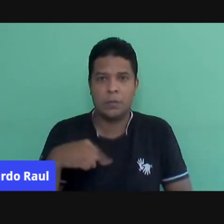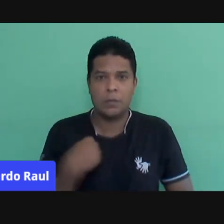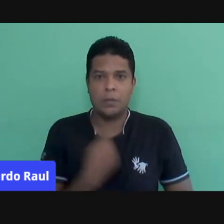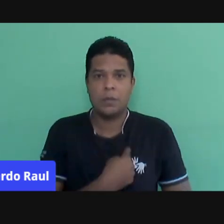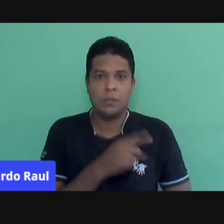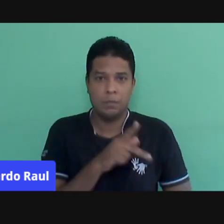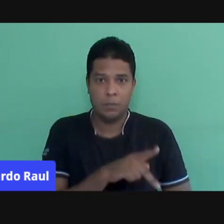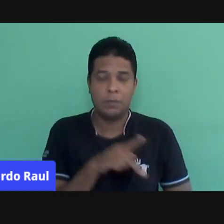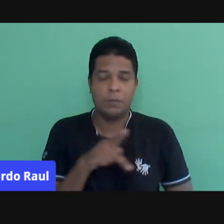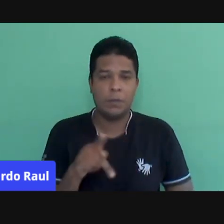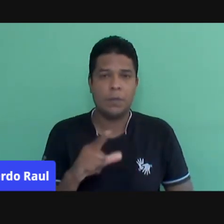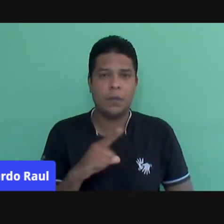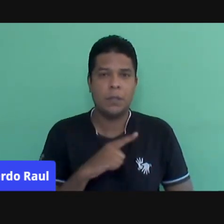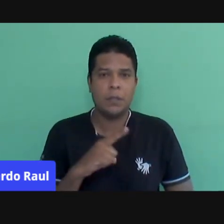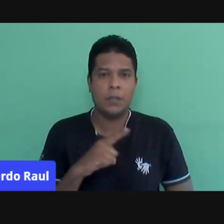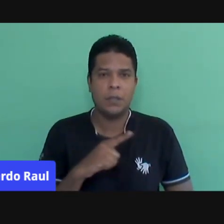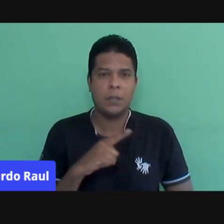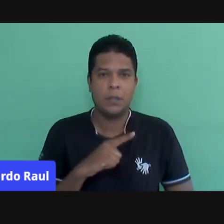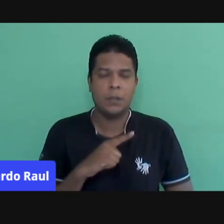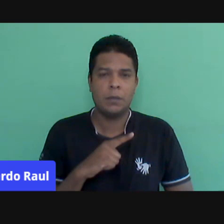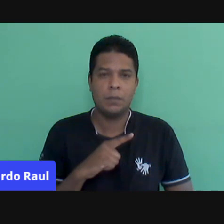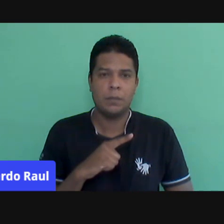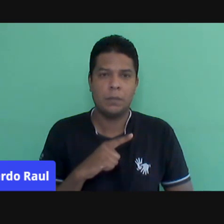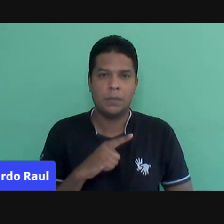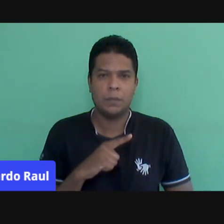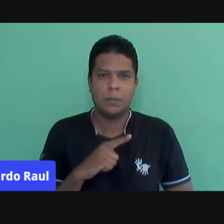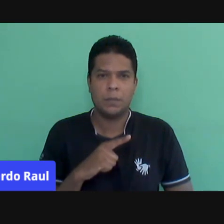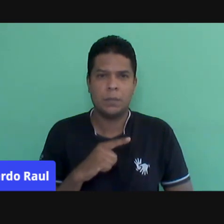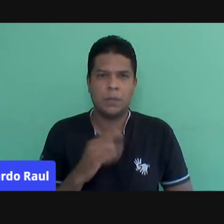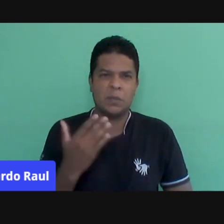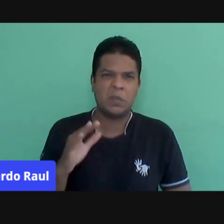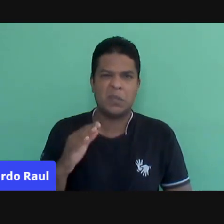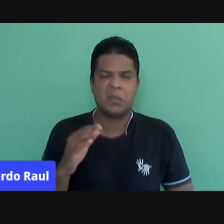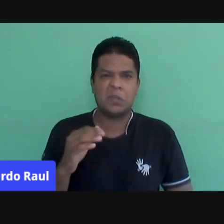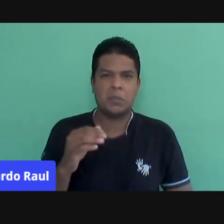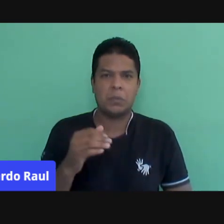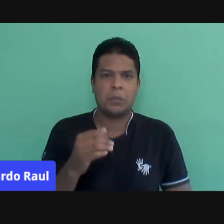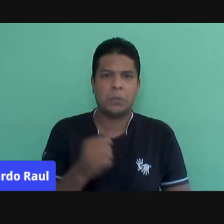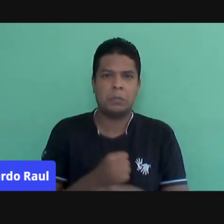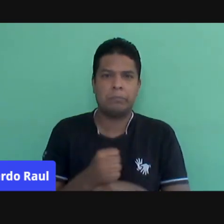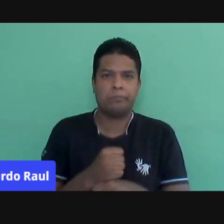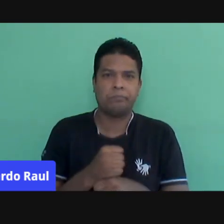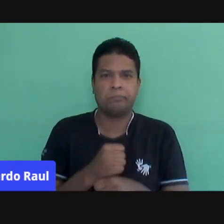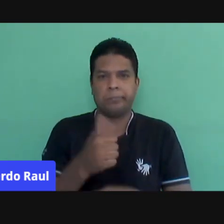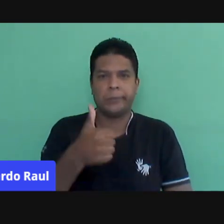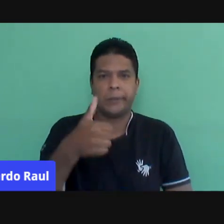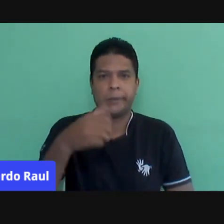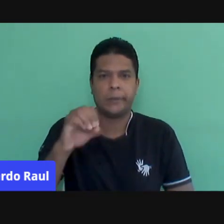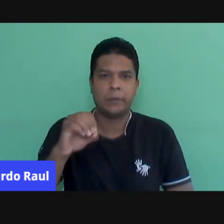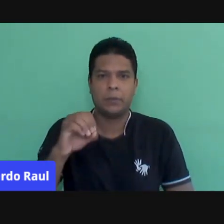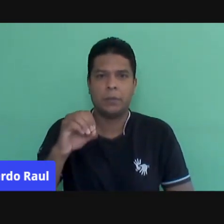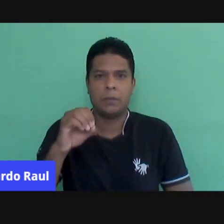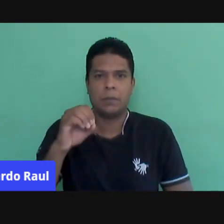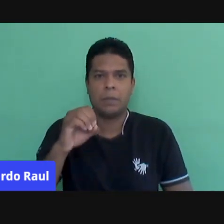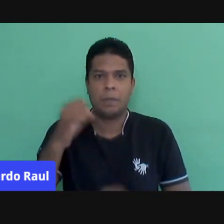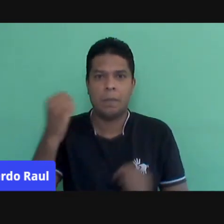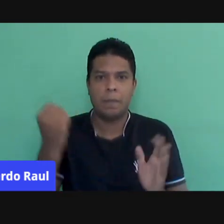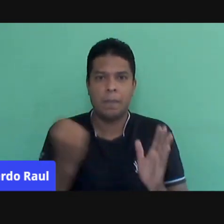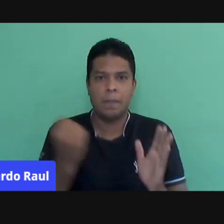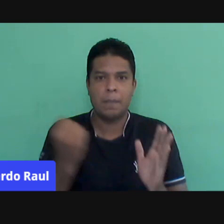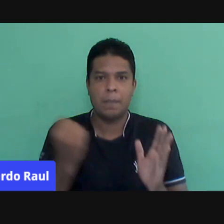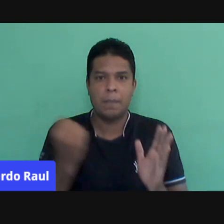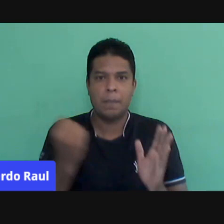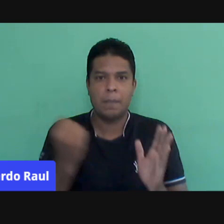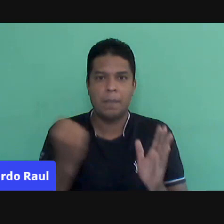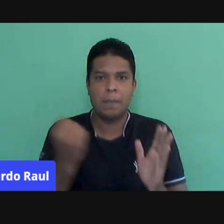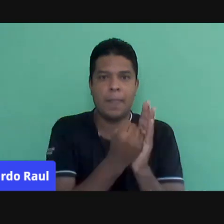professores, tivemos há pouco tempo, né? Há menos de 10 anos. Nós tivemos o Pacto Nacional de Apropetização na Idade